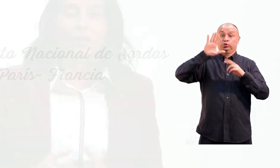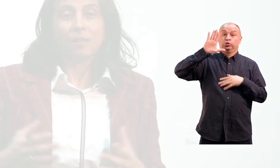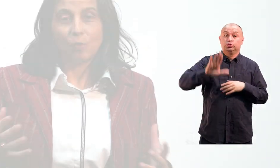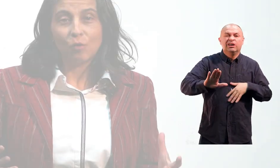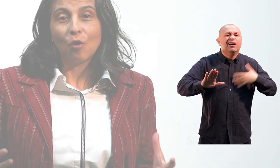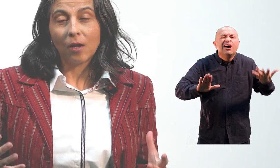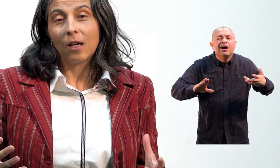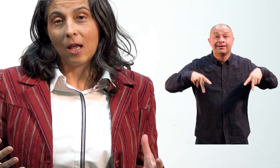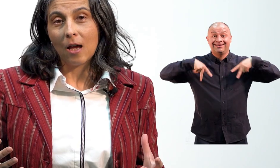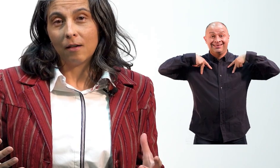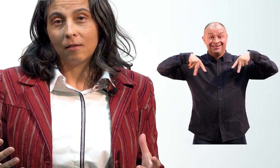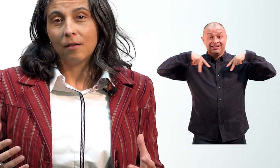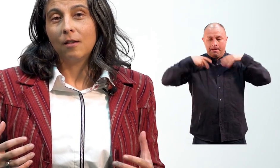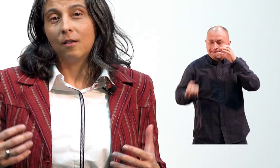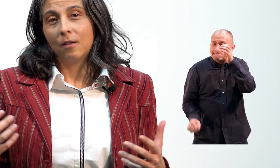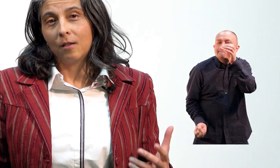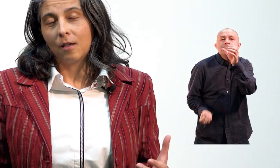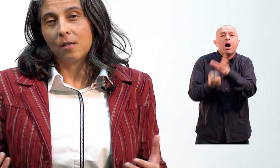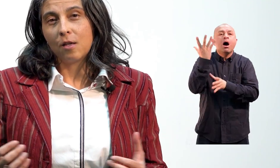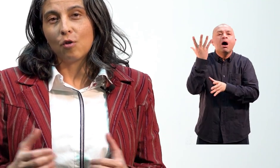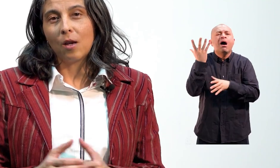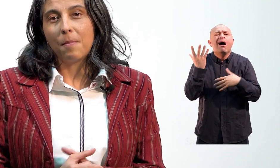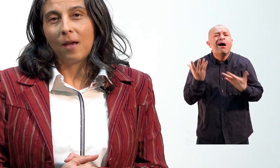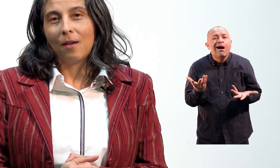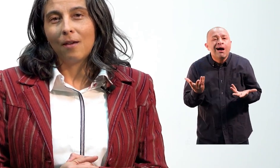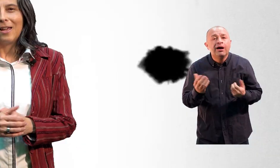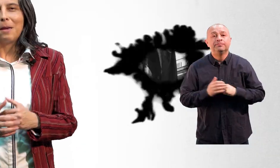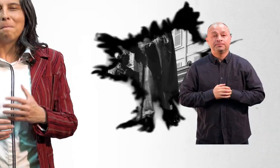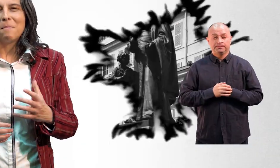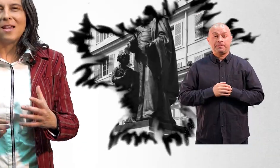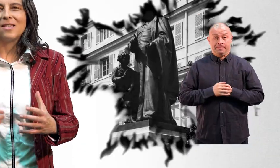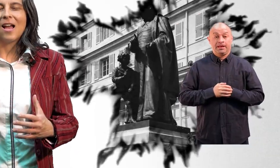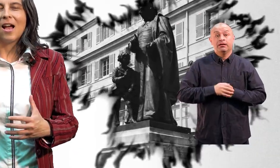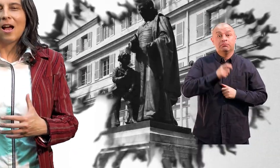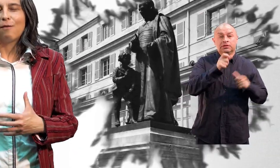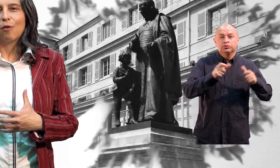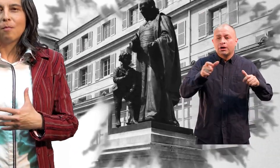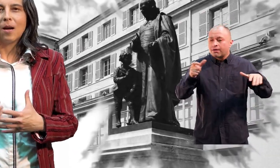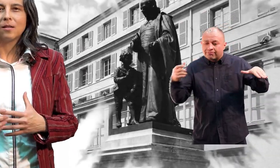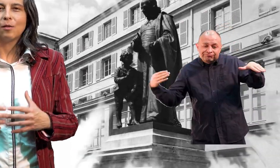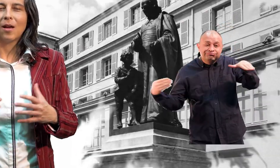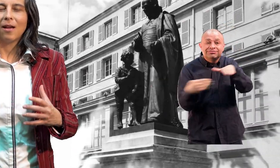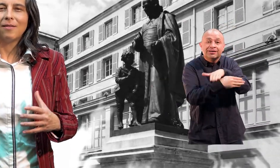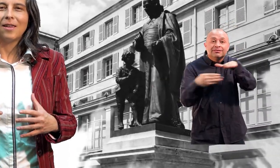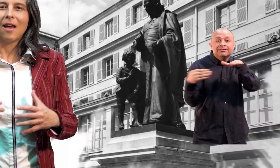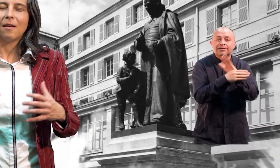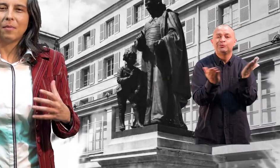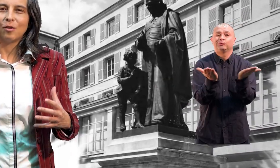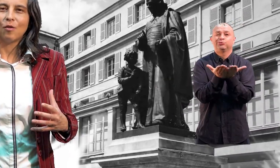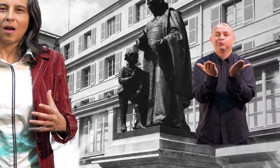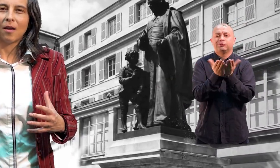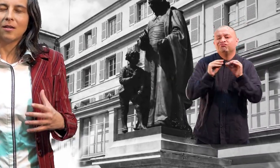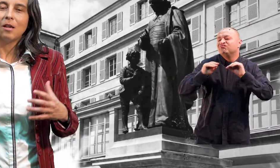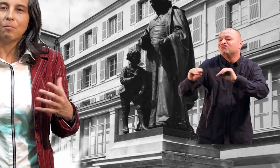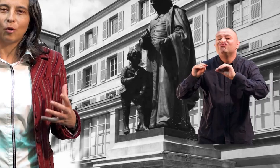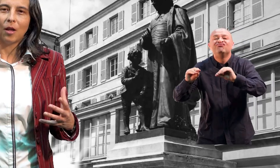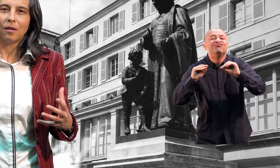institución que crea, el señor Lepé empieza a formarse una cantidad de personajes importantes